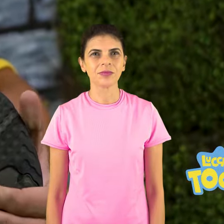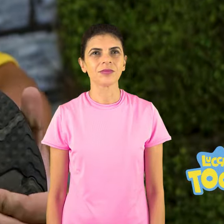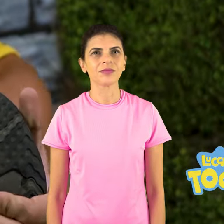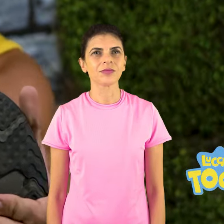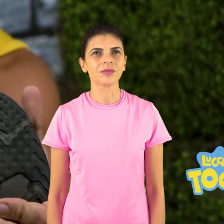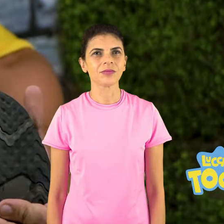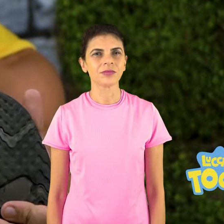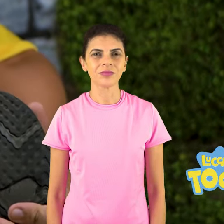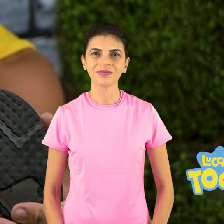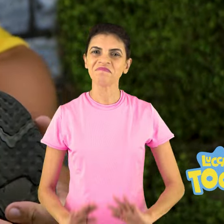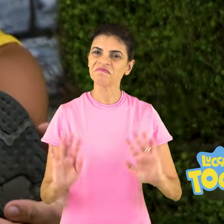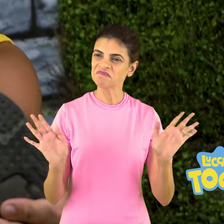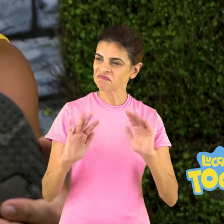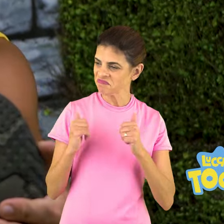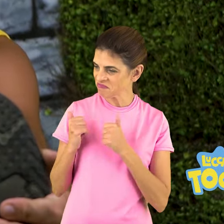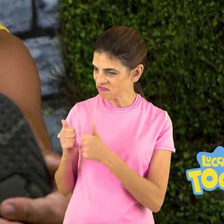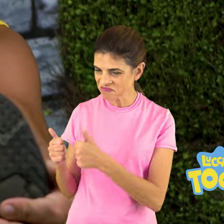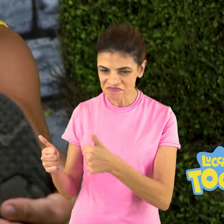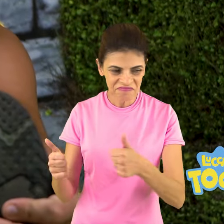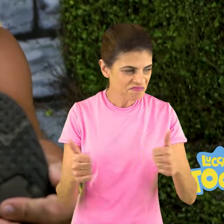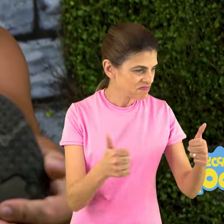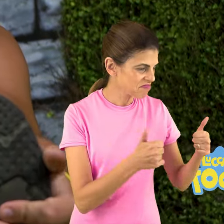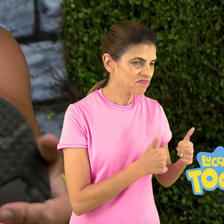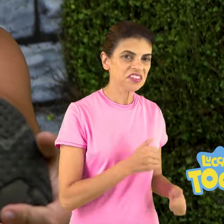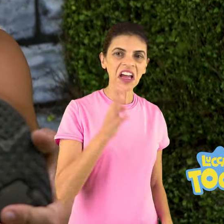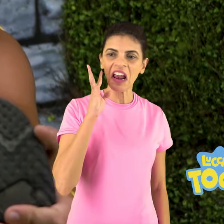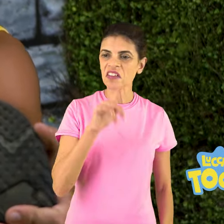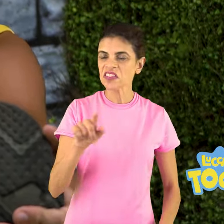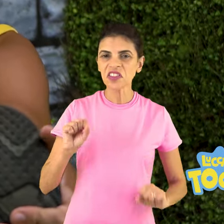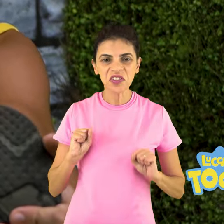Olha só, muito legal ver vocês se esforçando para aprender.